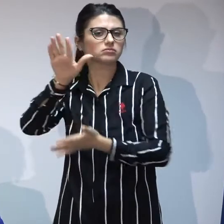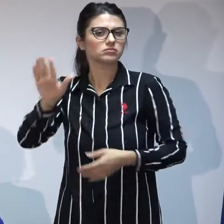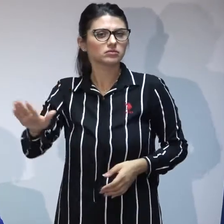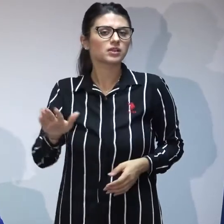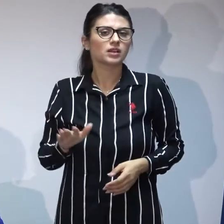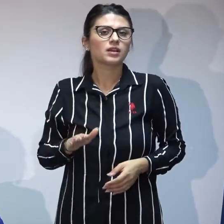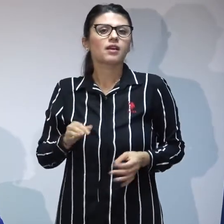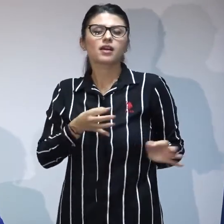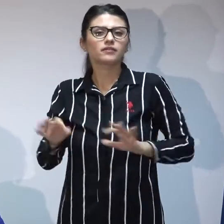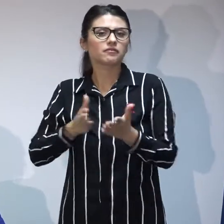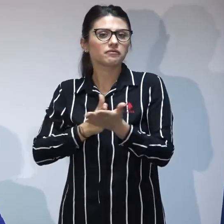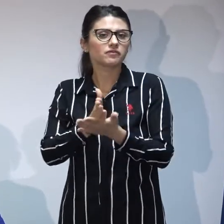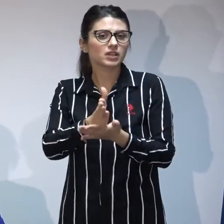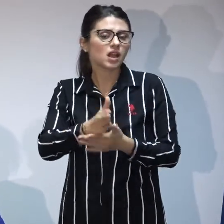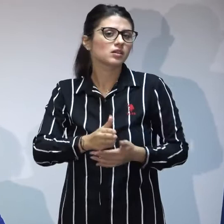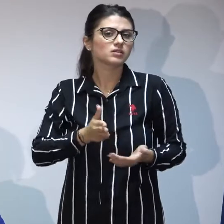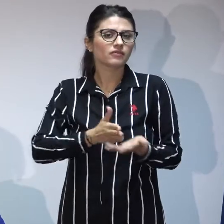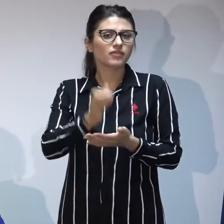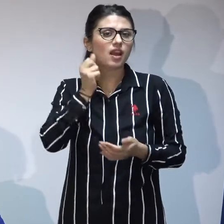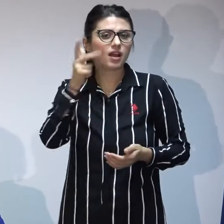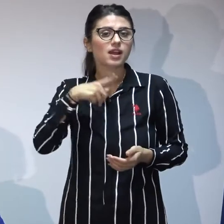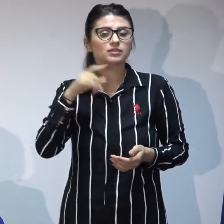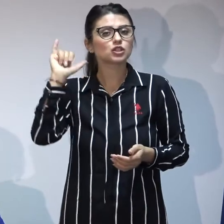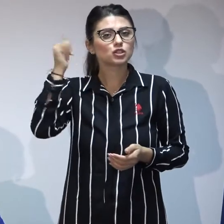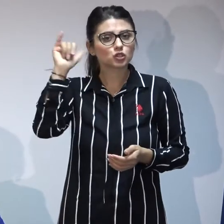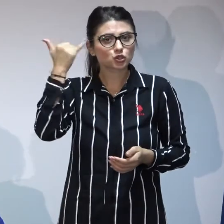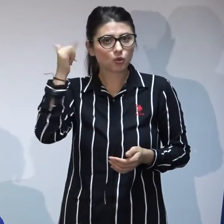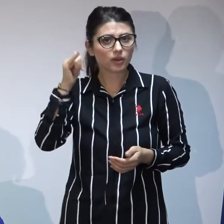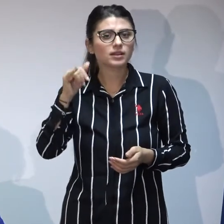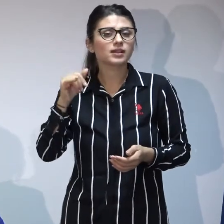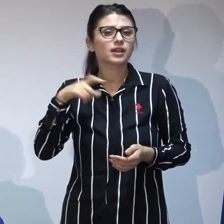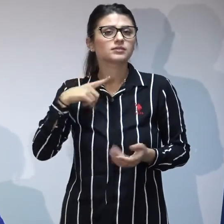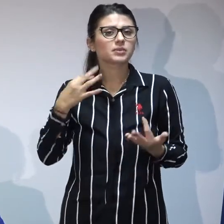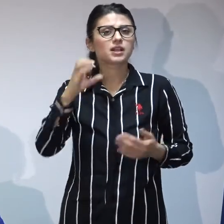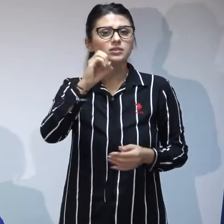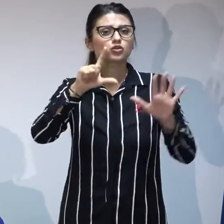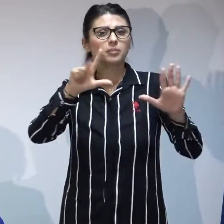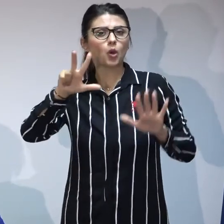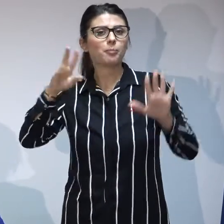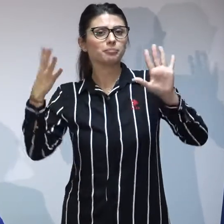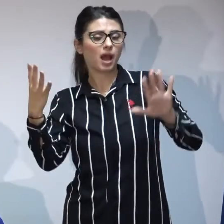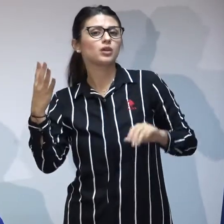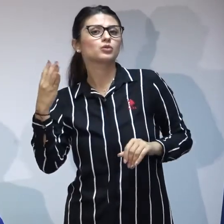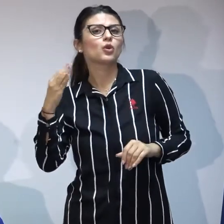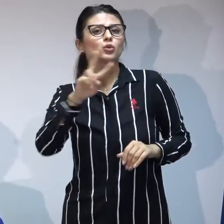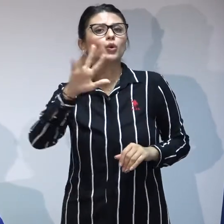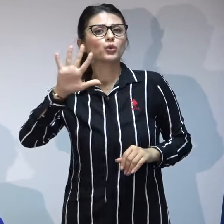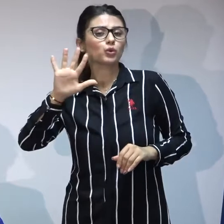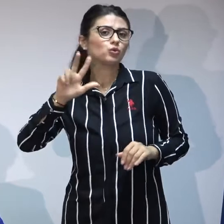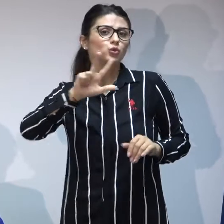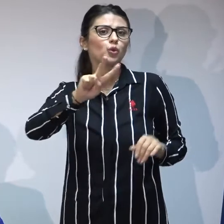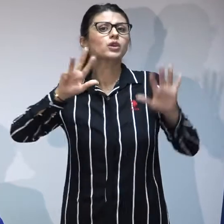fiecare zi de joi o linie de telefon 07-84-295-933